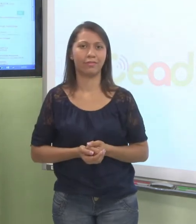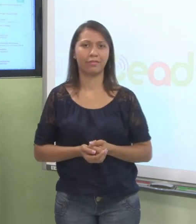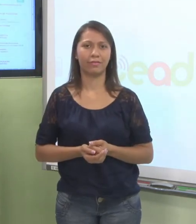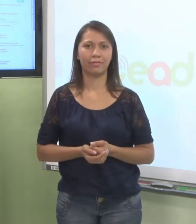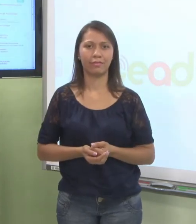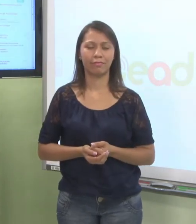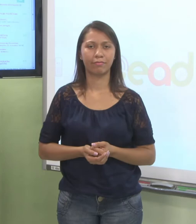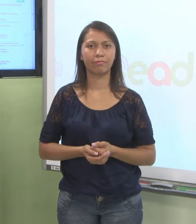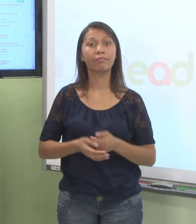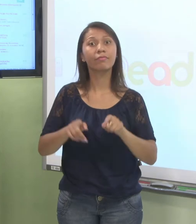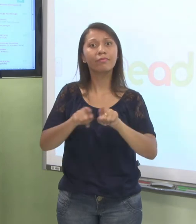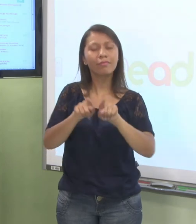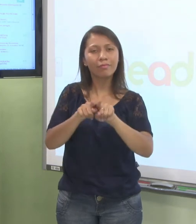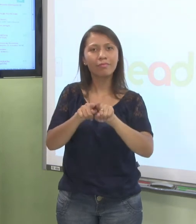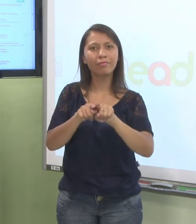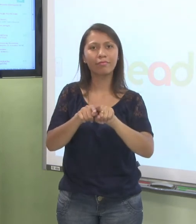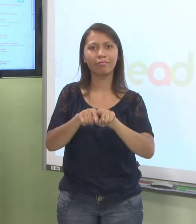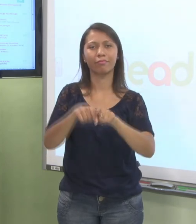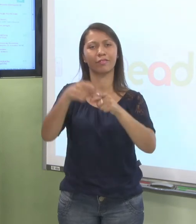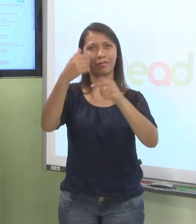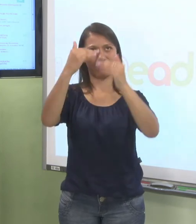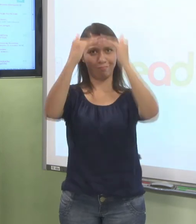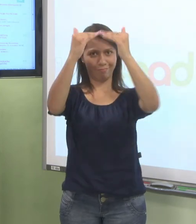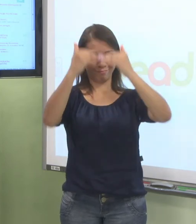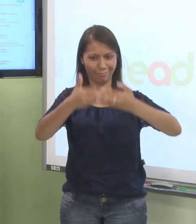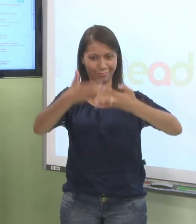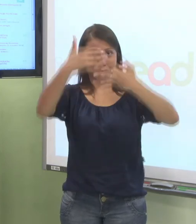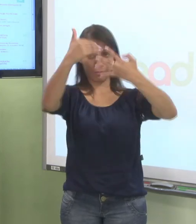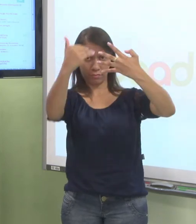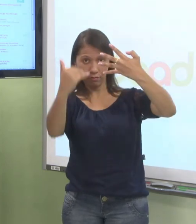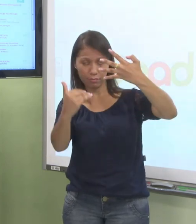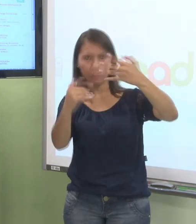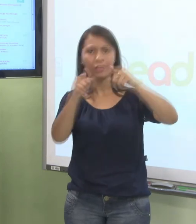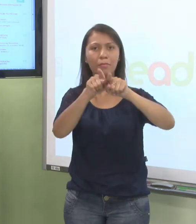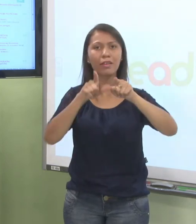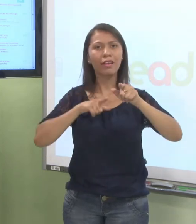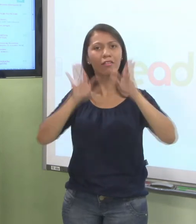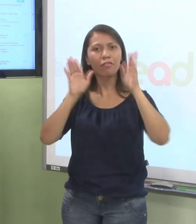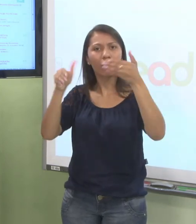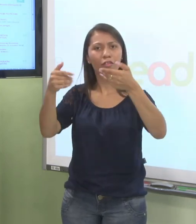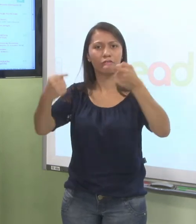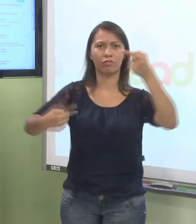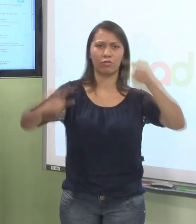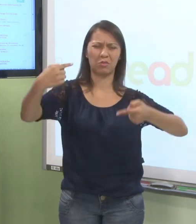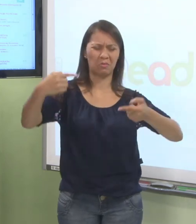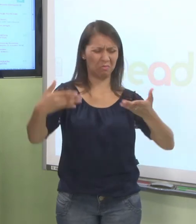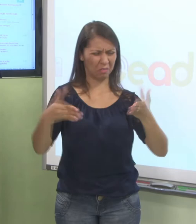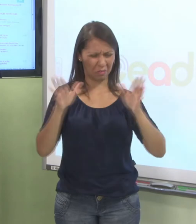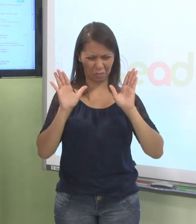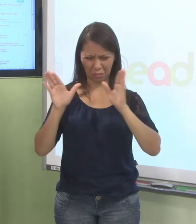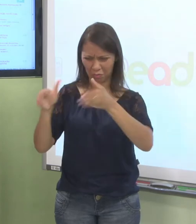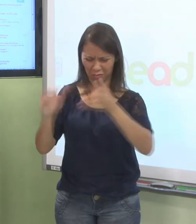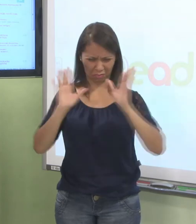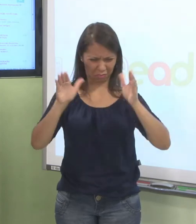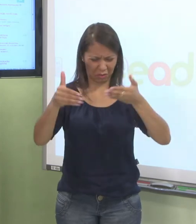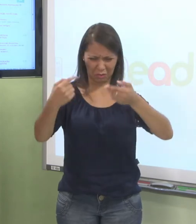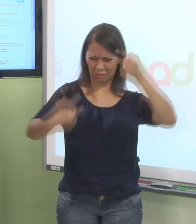Vamos lá para a próxima ferramenta? A próxima ferramenta é o fórum de discussão. Mas o que é um fórum de discussão? É uma